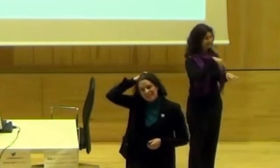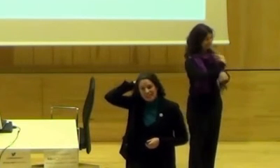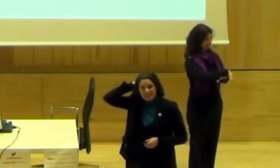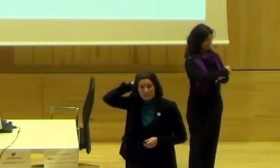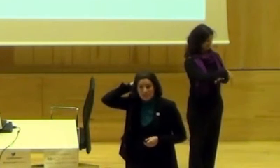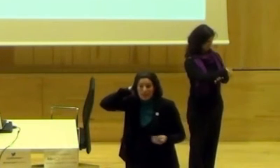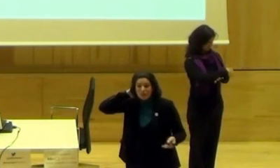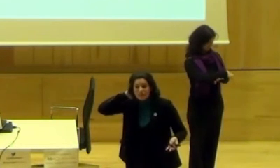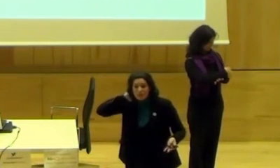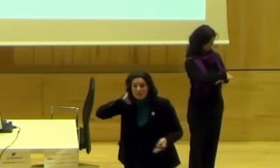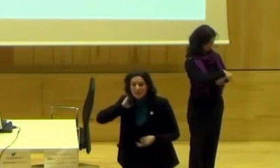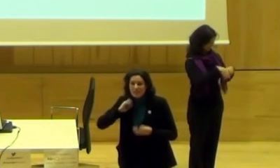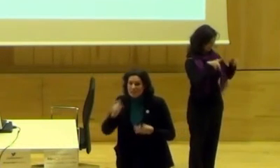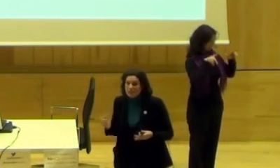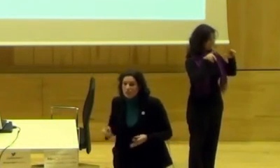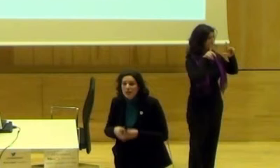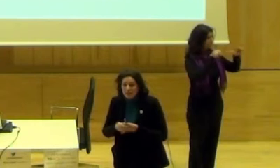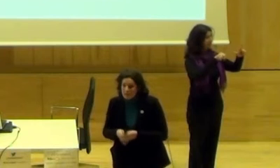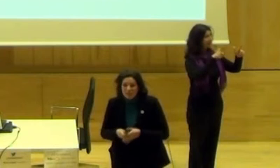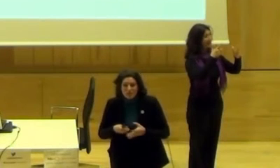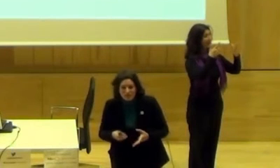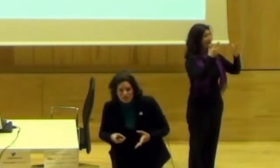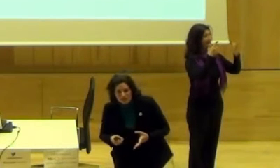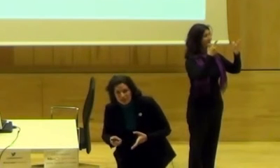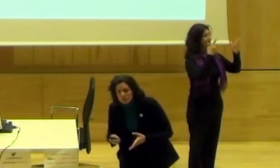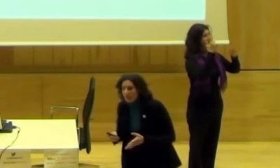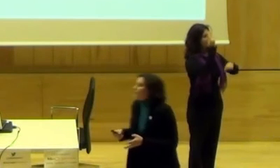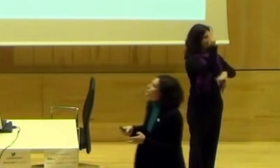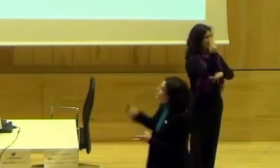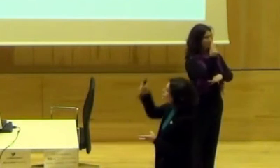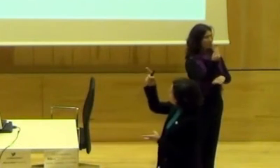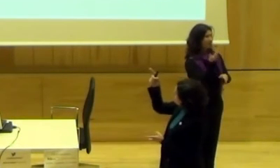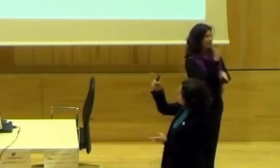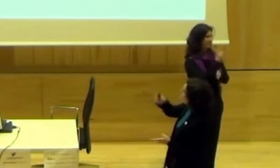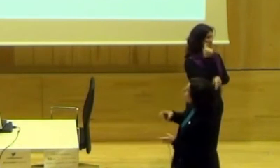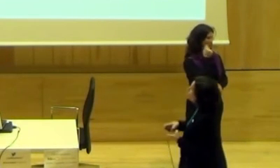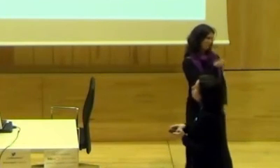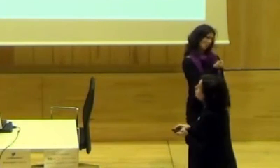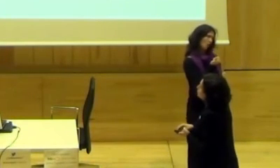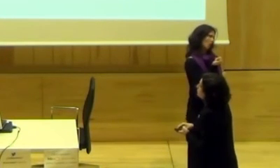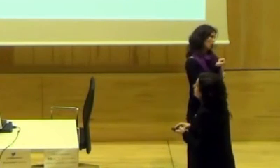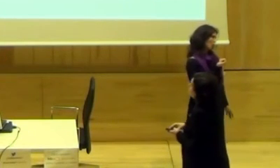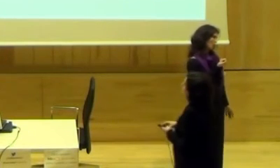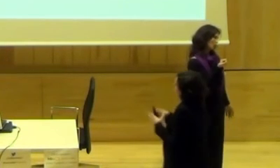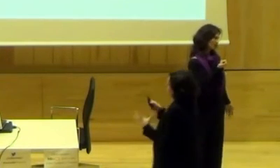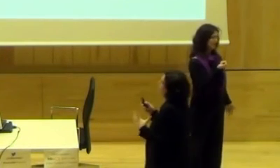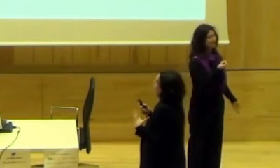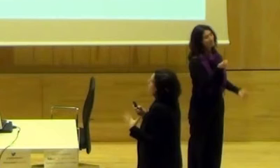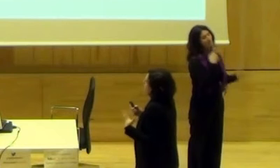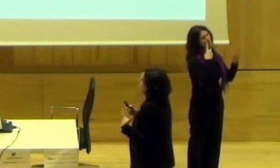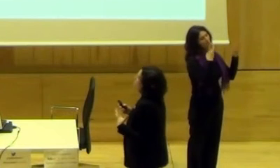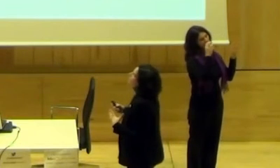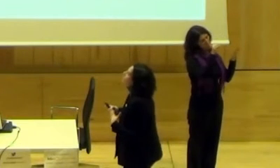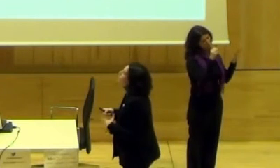Las calles y las placas comunicativas y las etapas representan mínimamente a las mujeres. Como veis, solo un 8%,